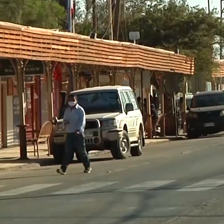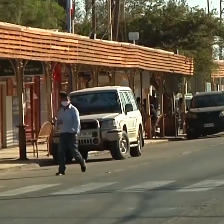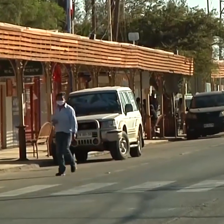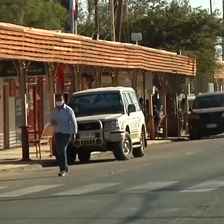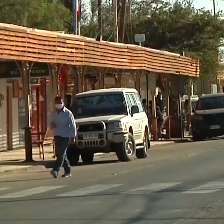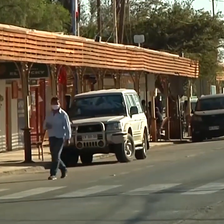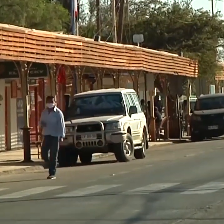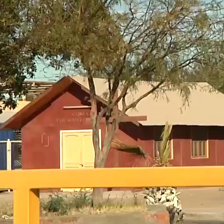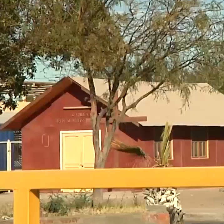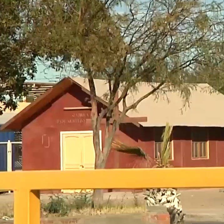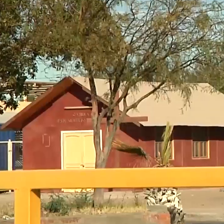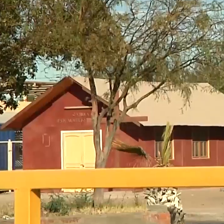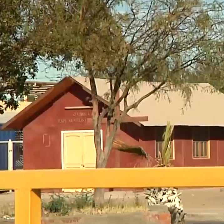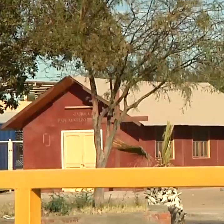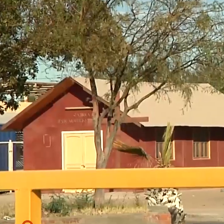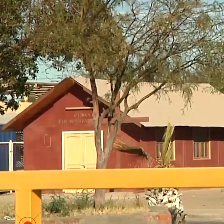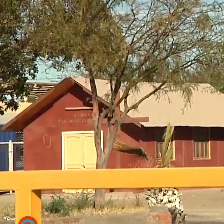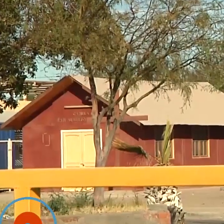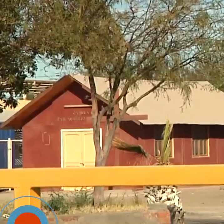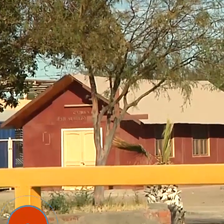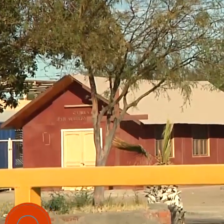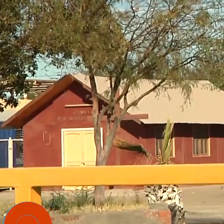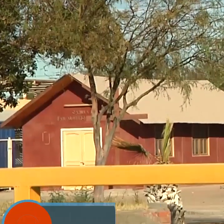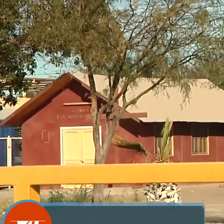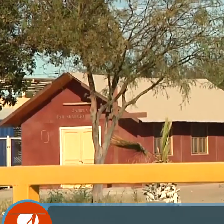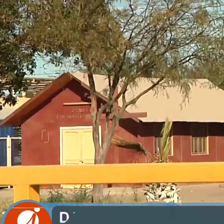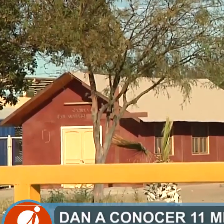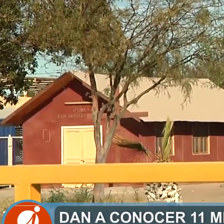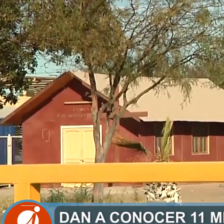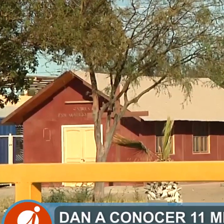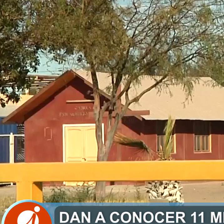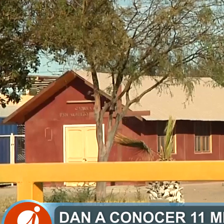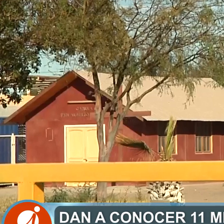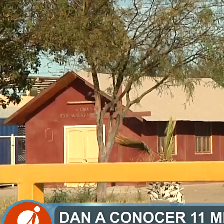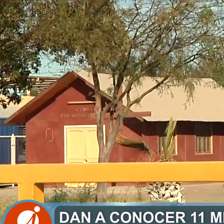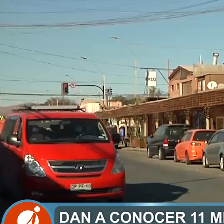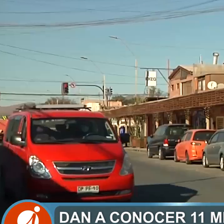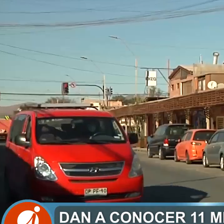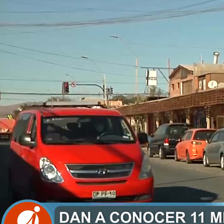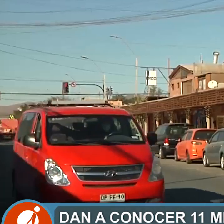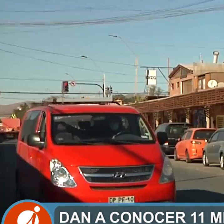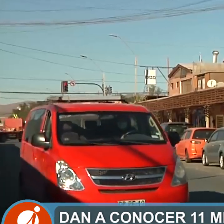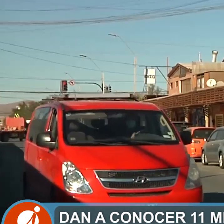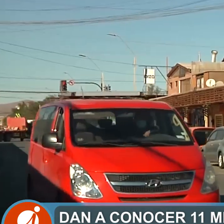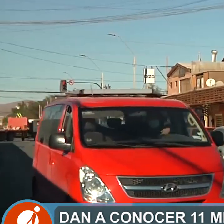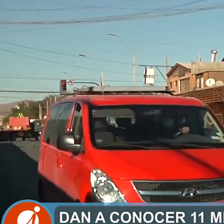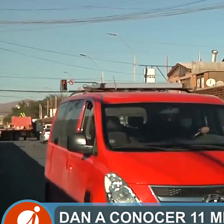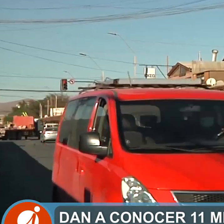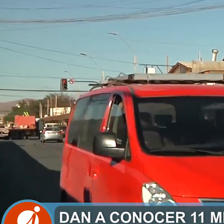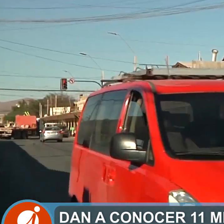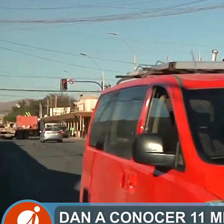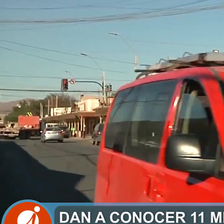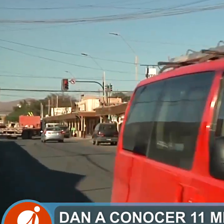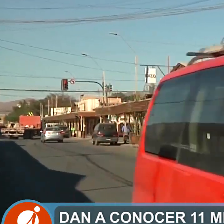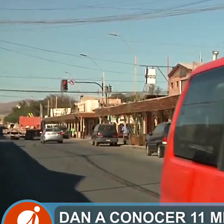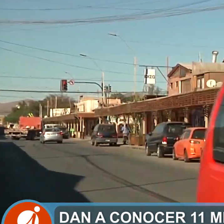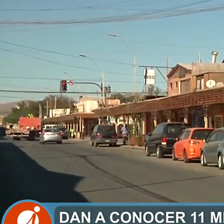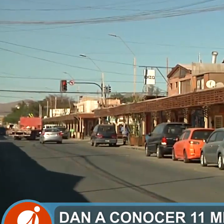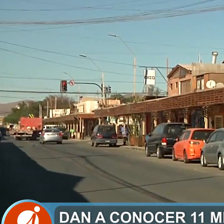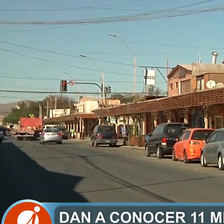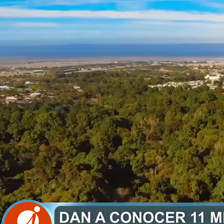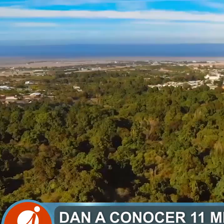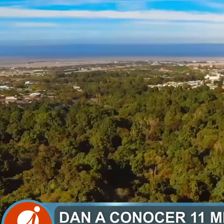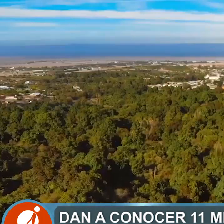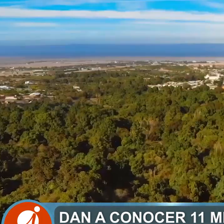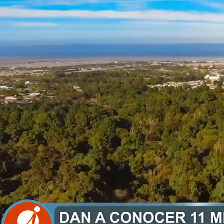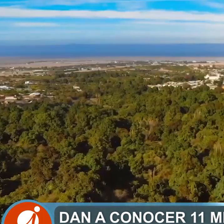Este jueves 14 de enero, las comunas de Pozoalmonte y Pica retrocedieron a fase 2 o de transición. Es por eso que las